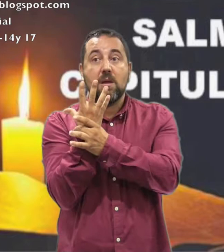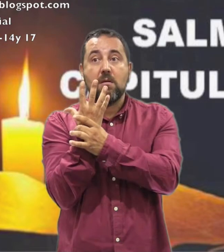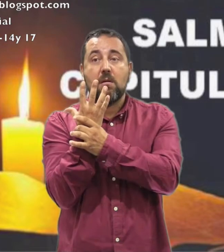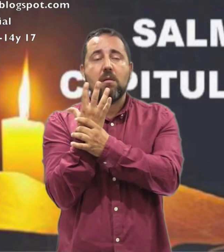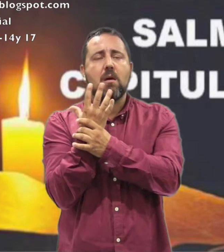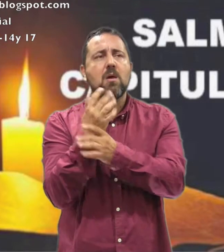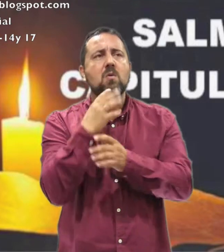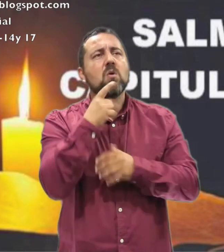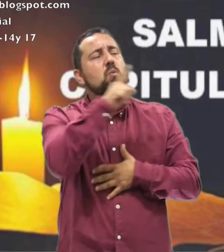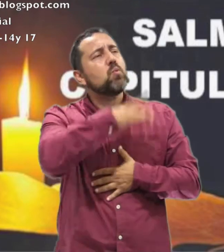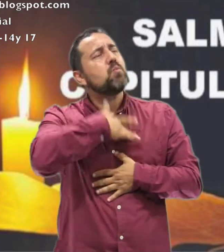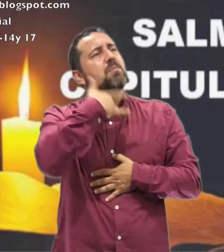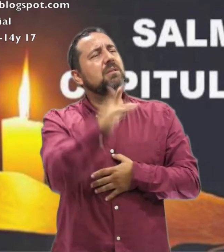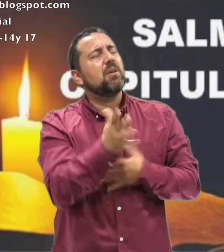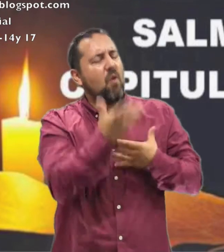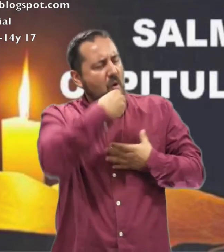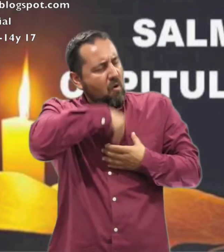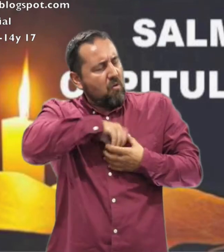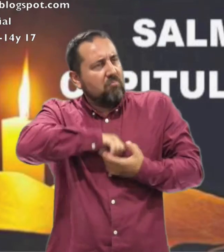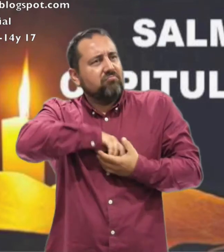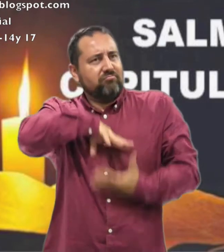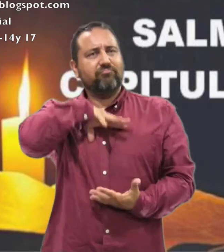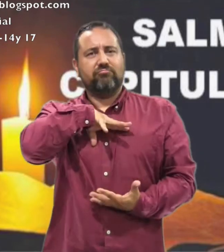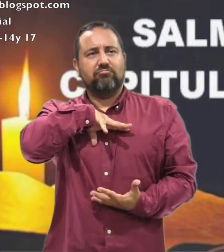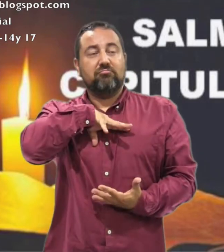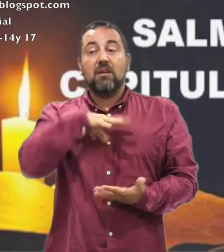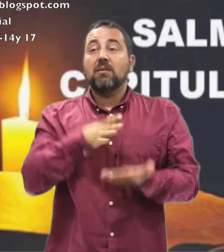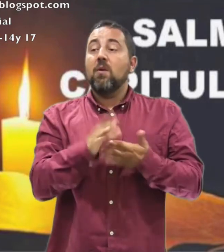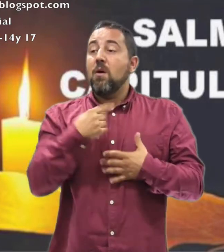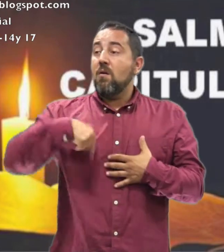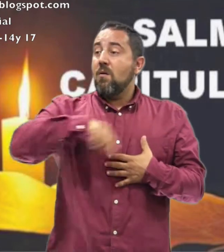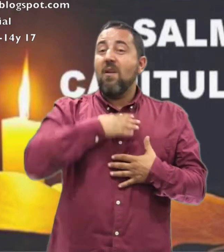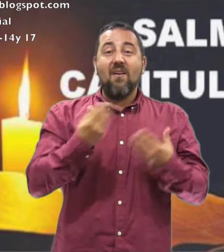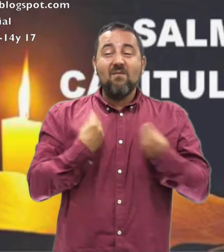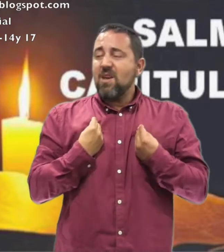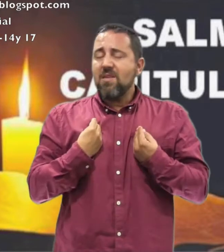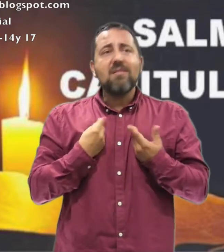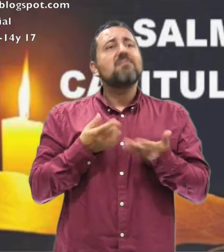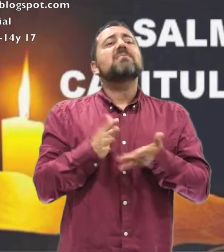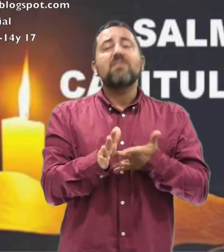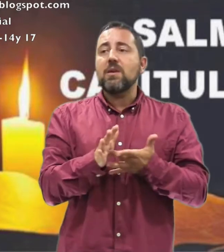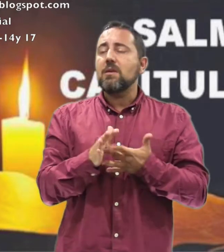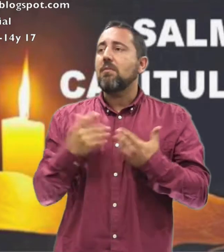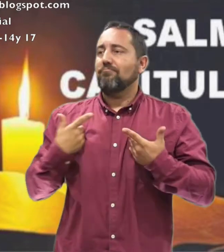Por la mañana Sácianos de tu misericordia Y toda nuestra vida será alegría Y